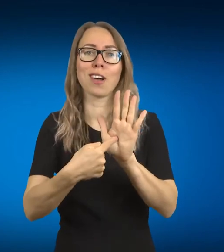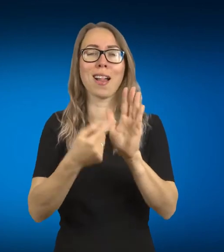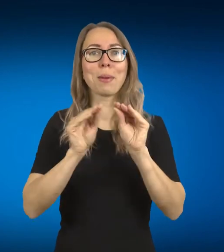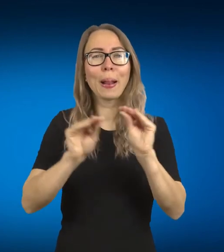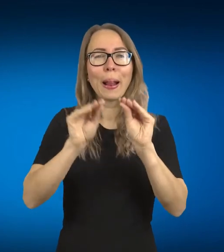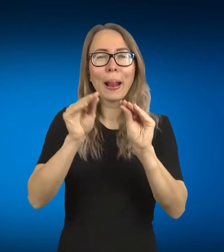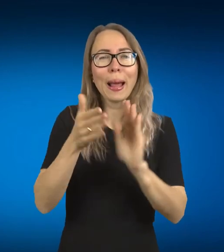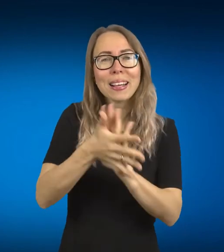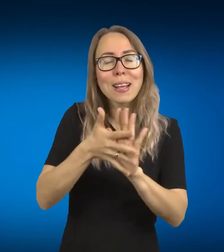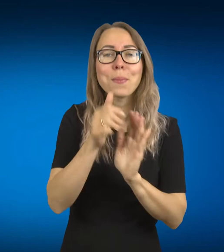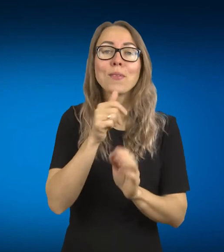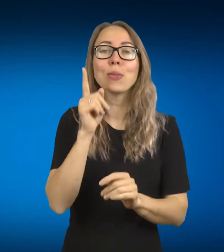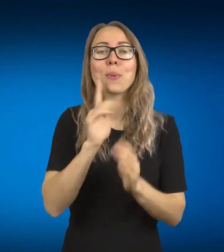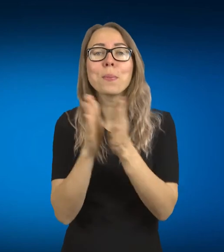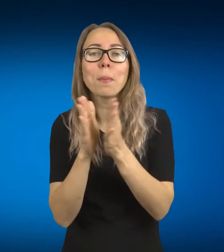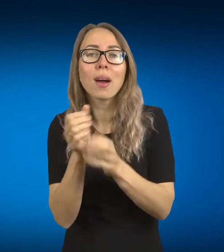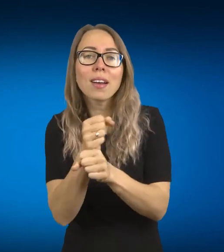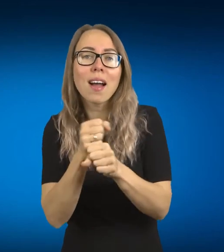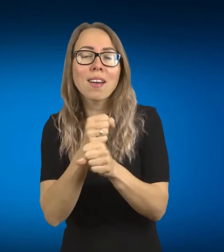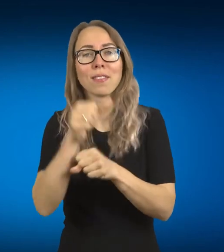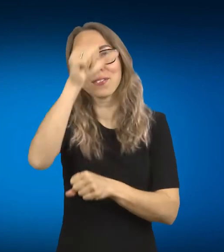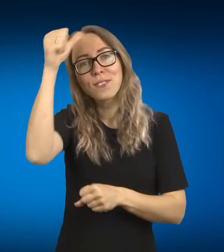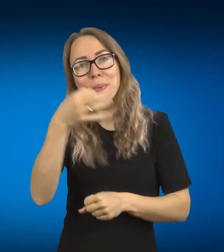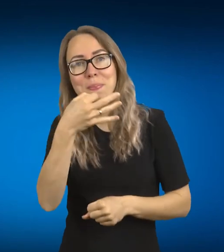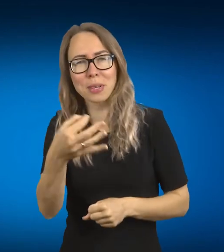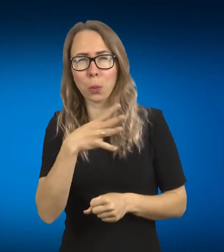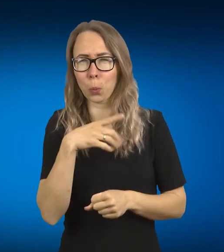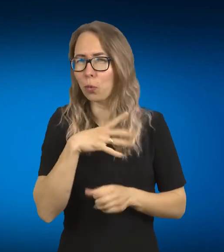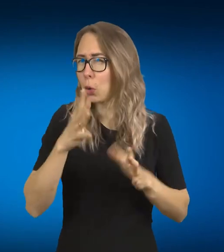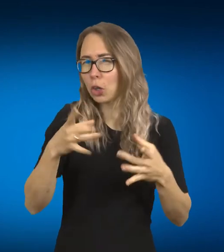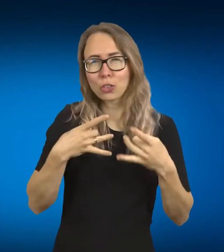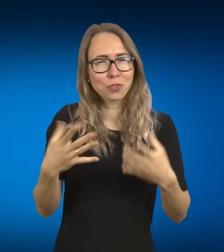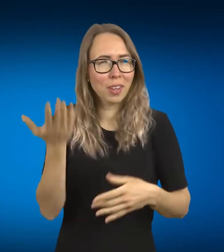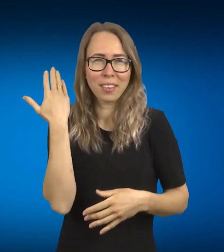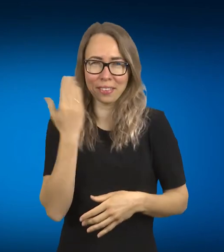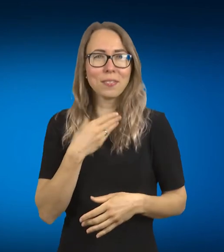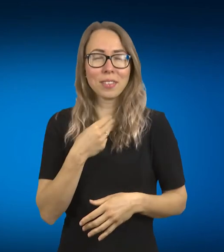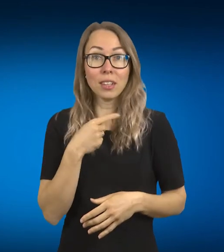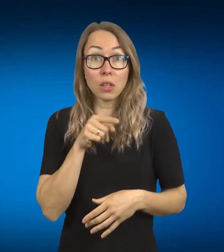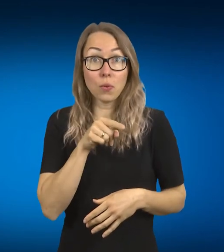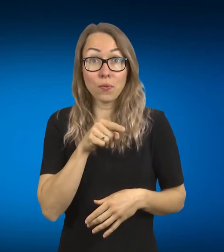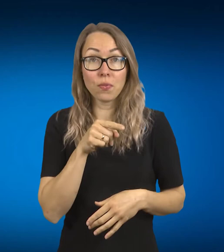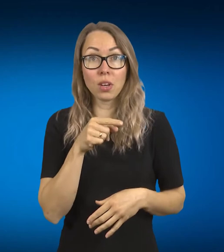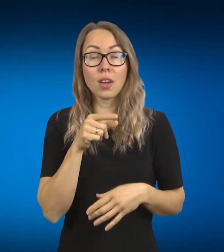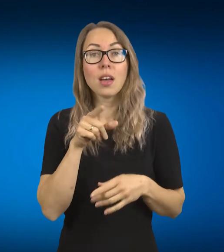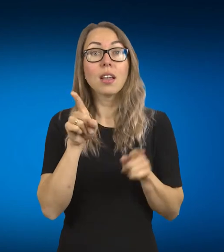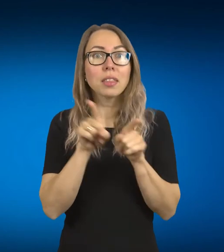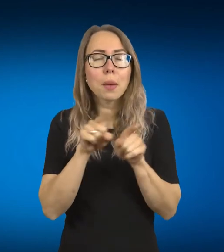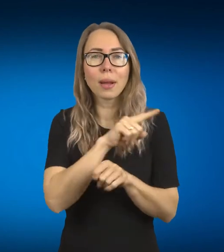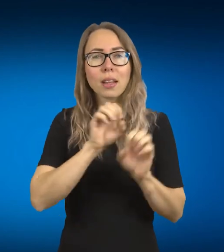užsisakyti kavos, pasakyti savo vardą. Tiesiog neišsigasti gatvės sutikus kurčiai